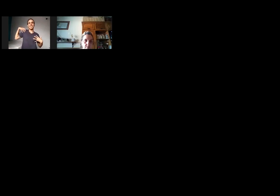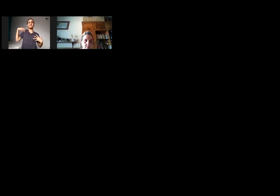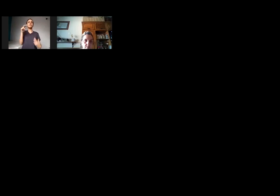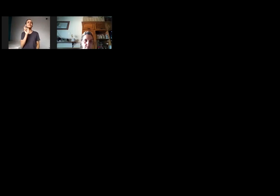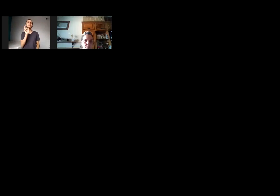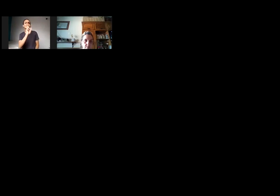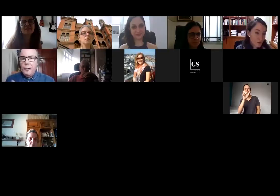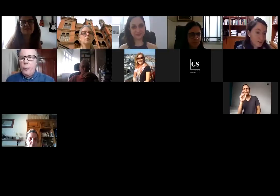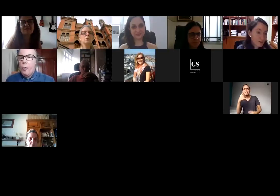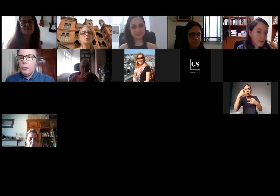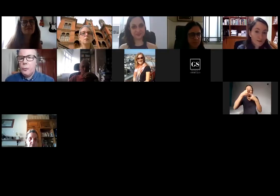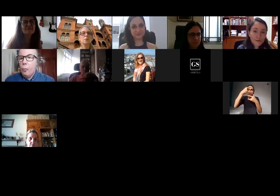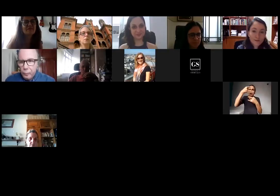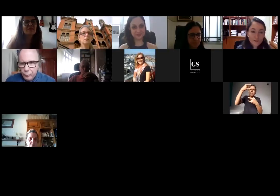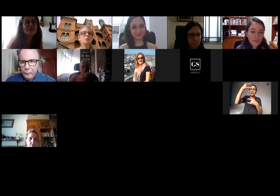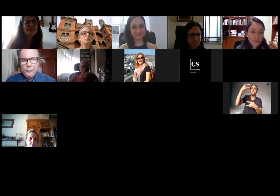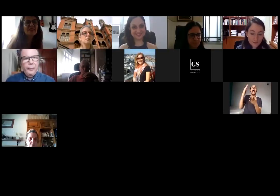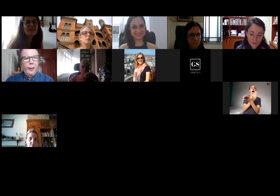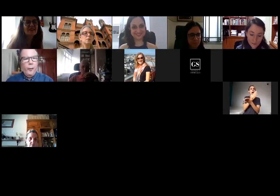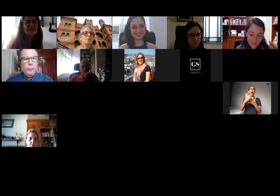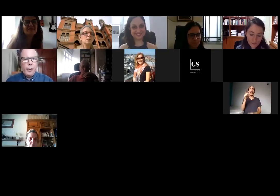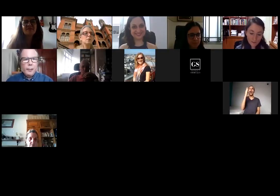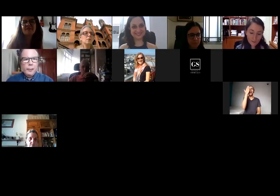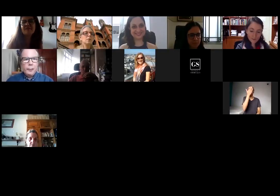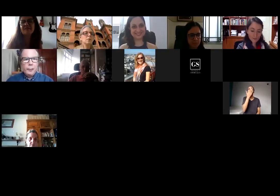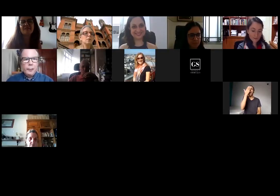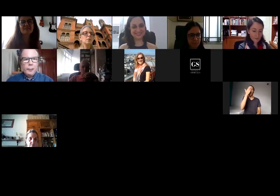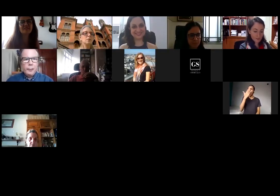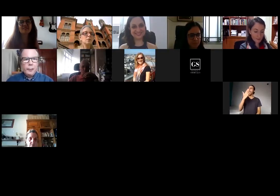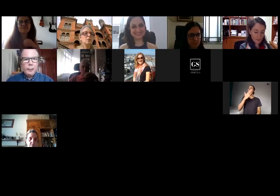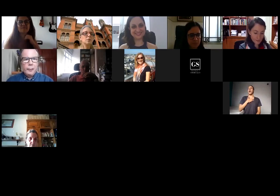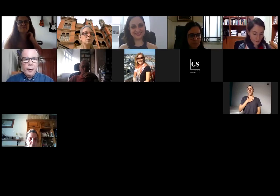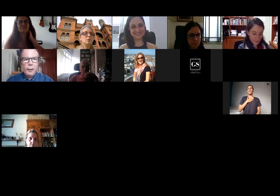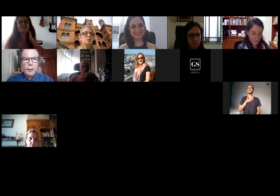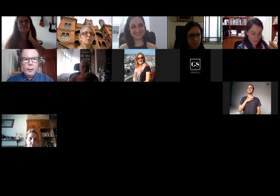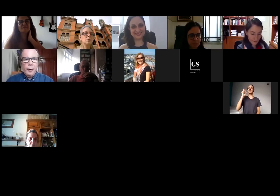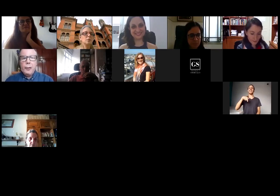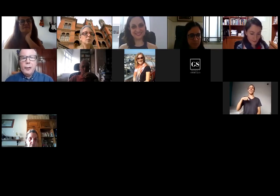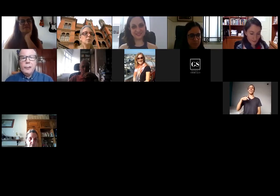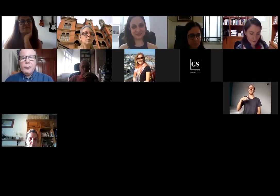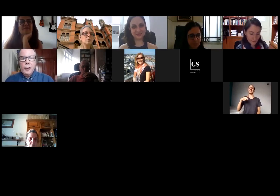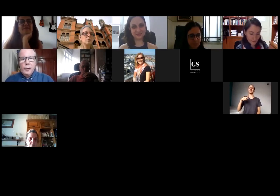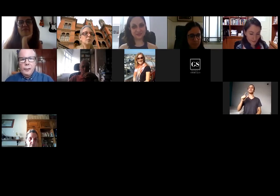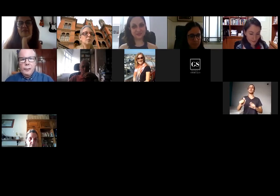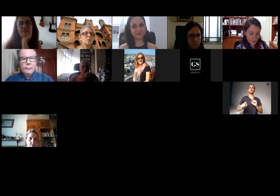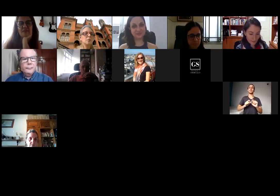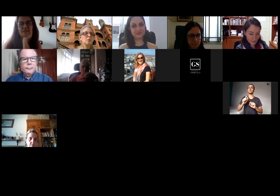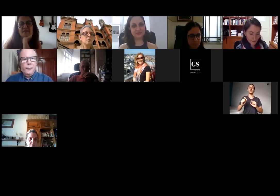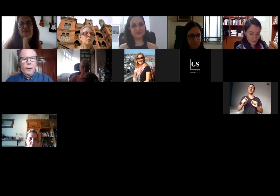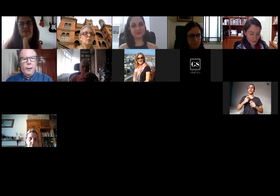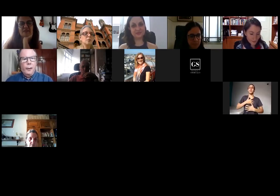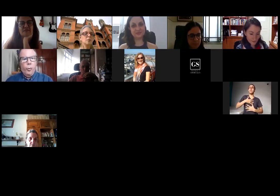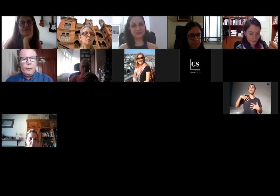figurinhas que eu gosto muito. É um prazer estar aqui. A